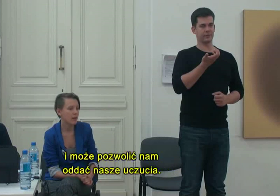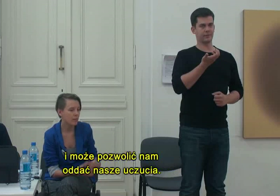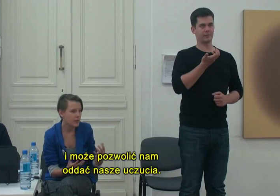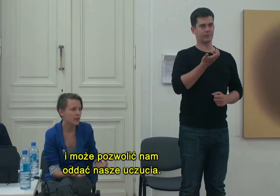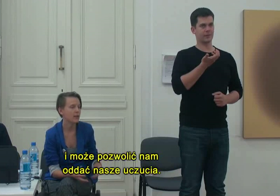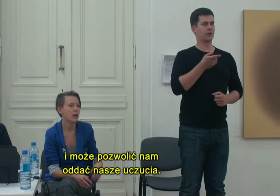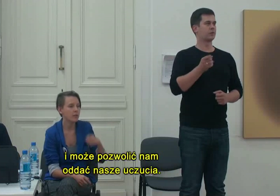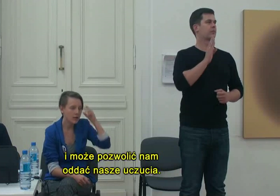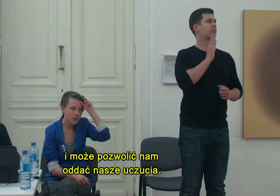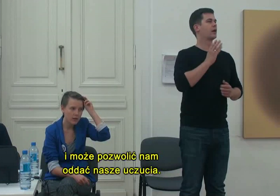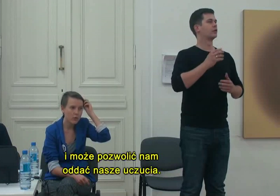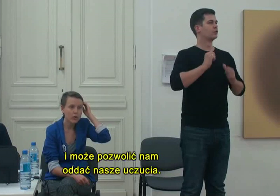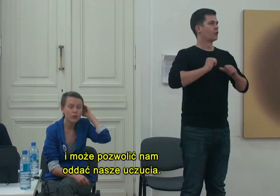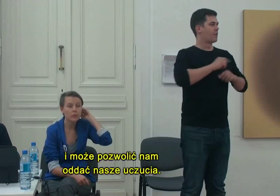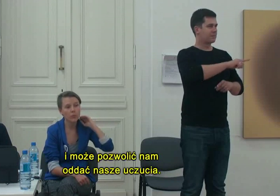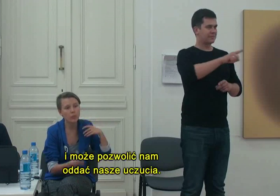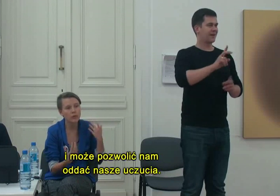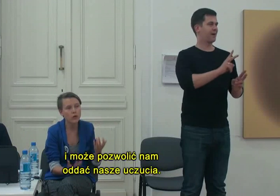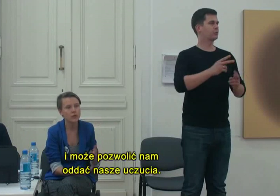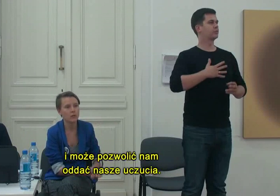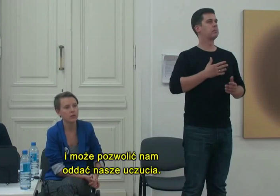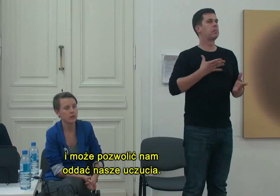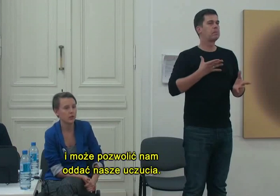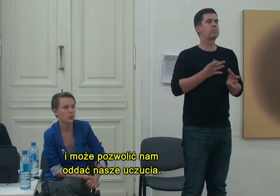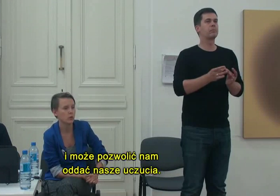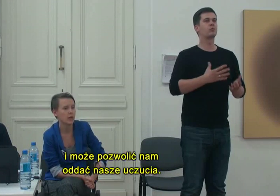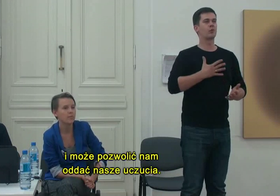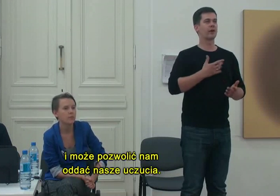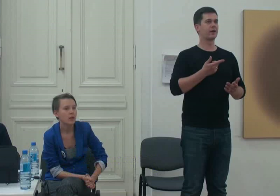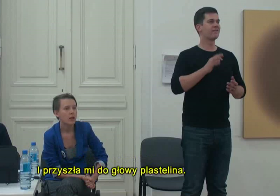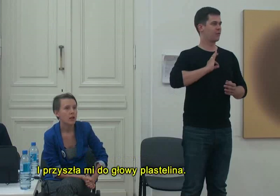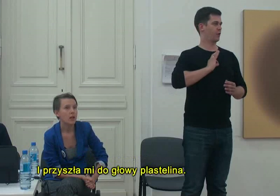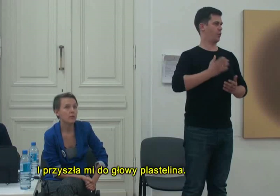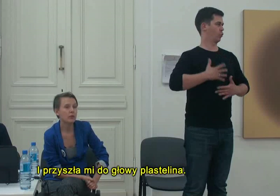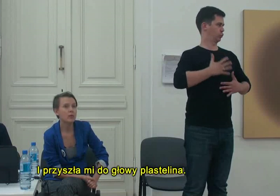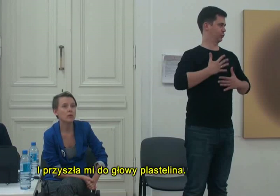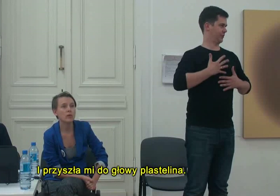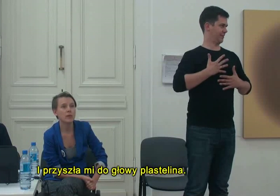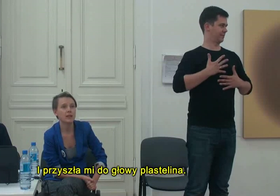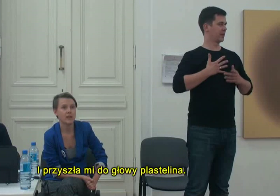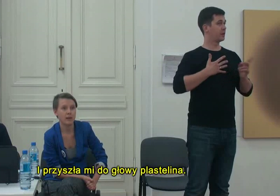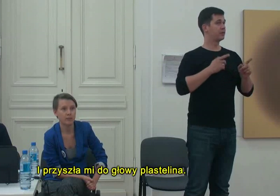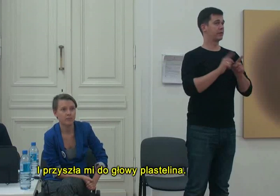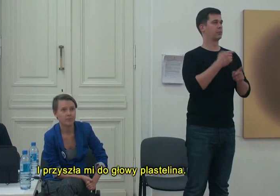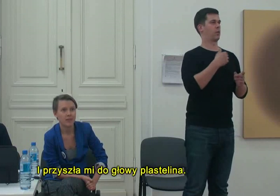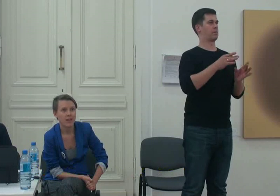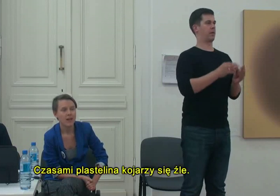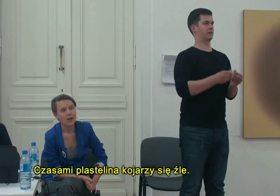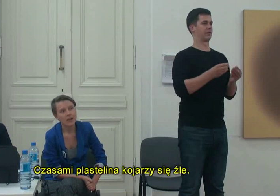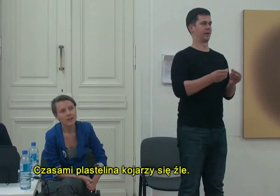takie bliskie nam i może pozwoli nam oddać nasze uczucia. I przyszła mi do głowy plastelina.